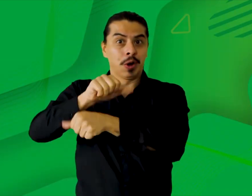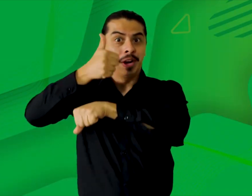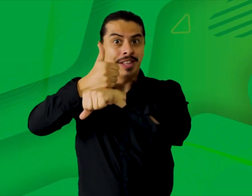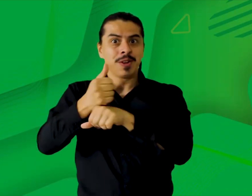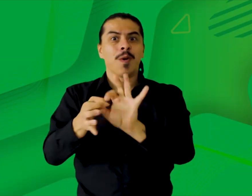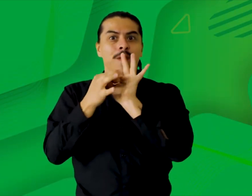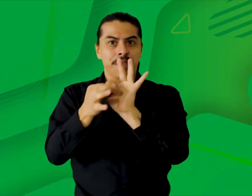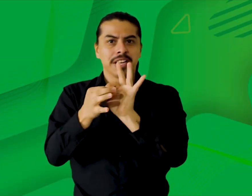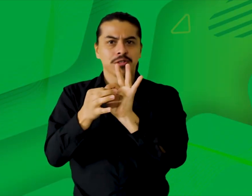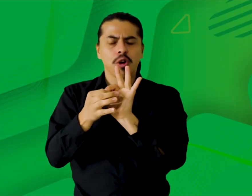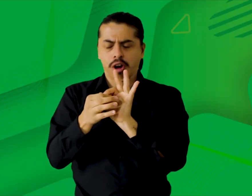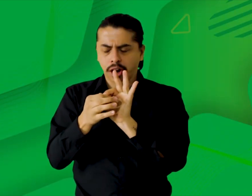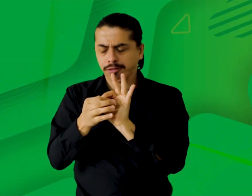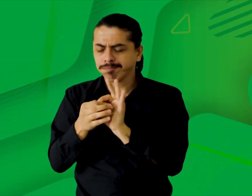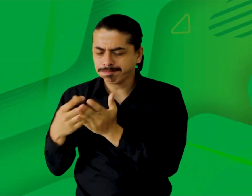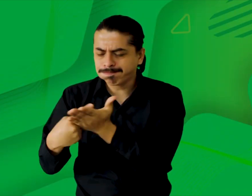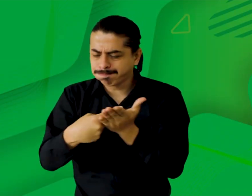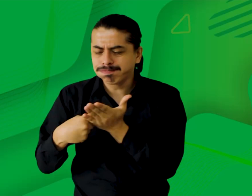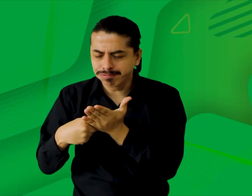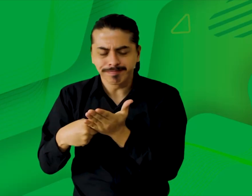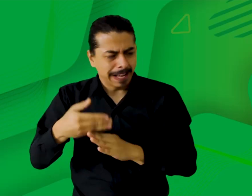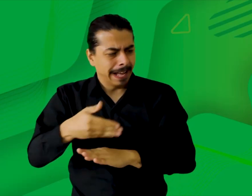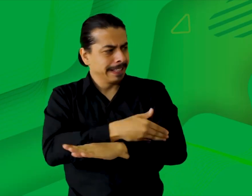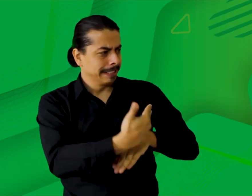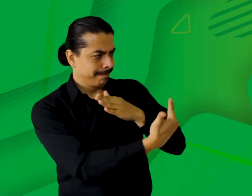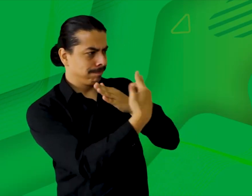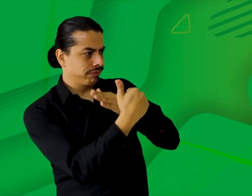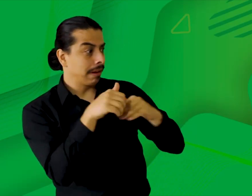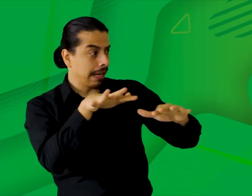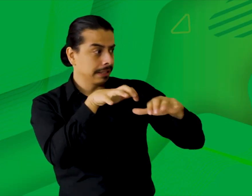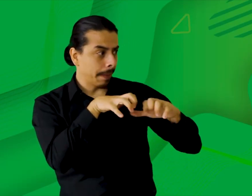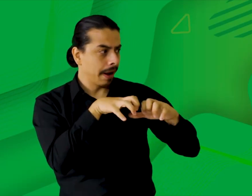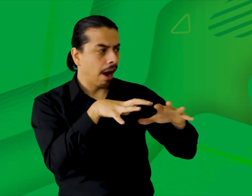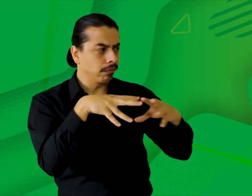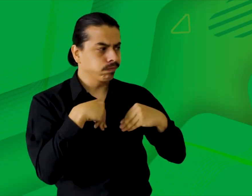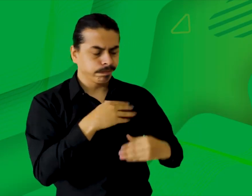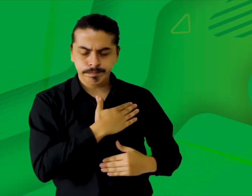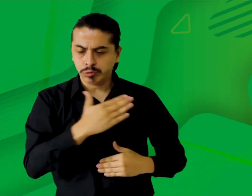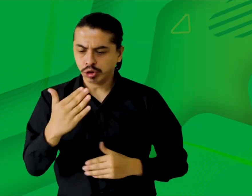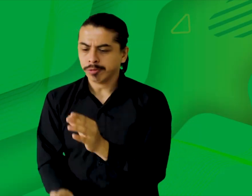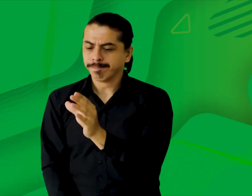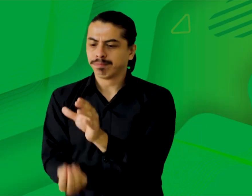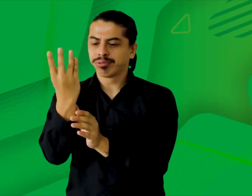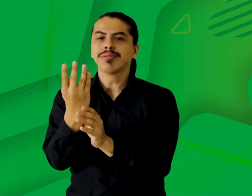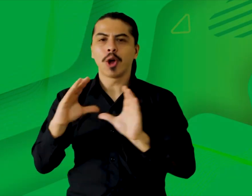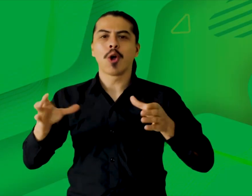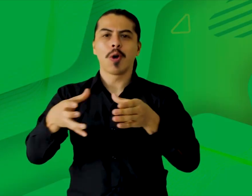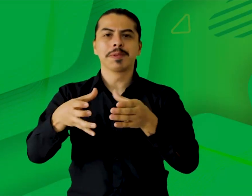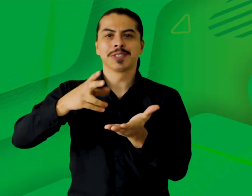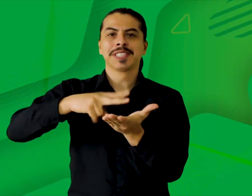Consejo Directivo de la Federación, acatando la decisión de la Asamblea, reglamentó la fundación de la